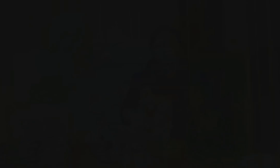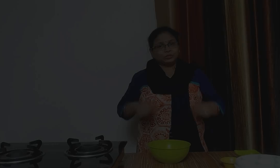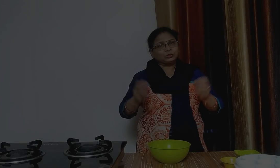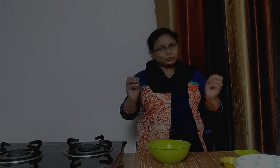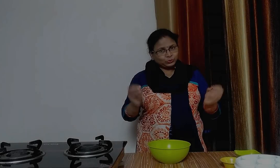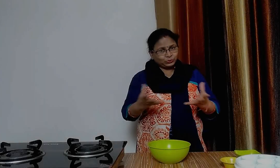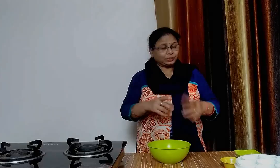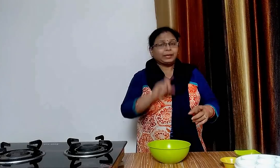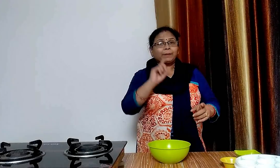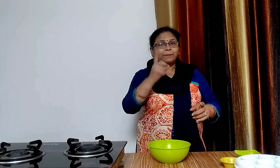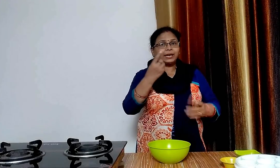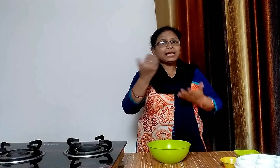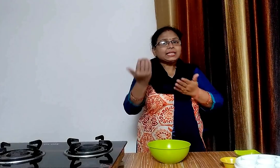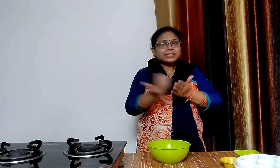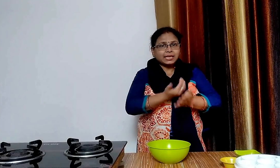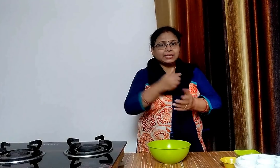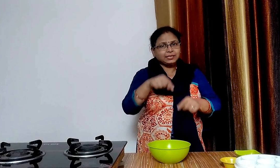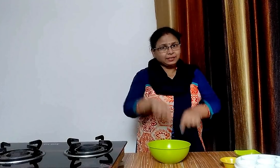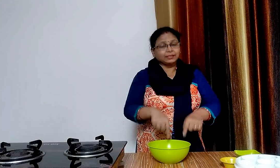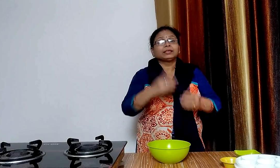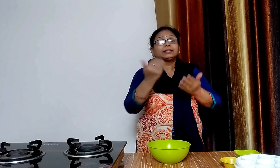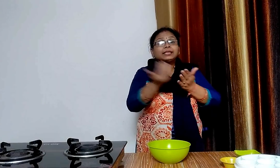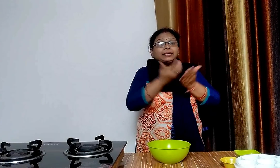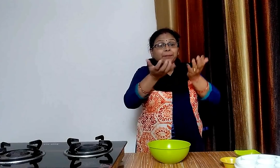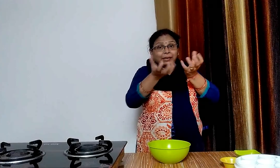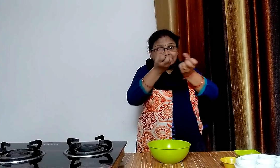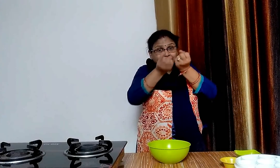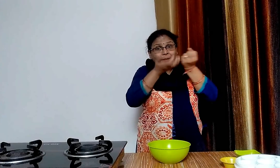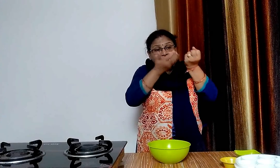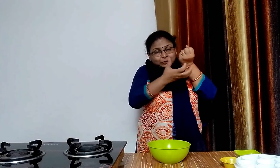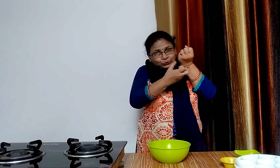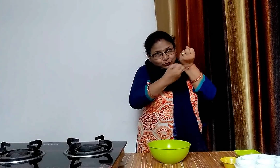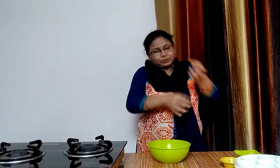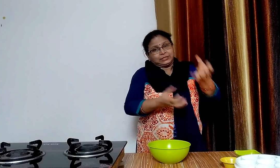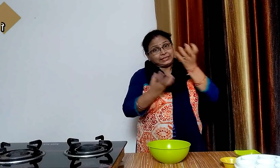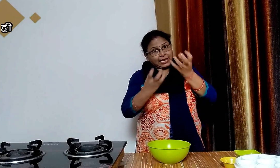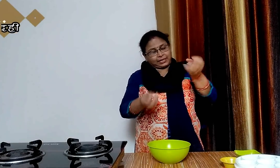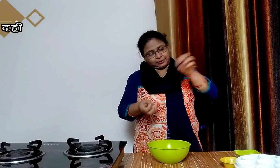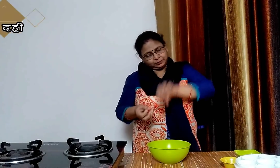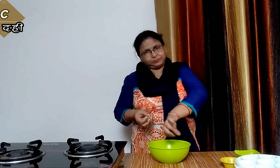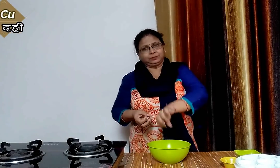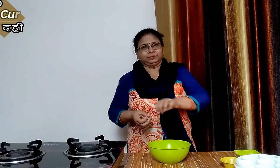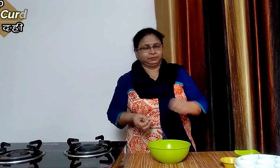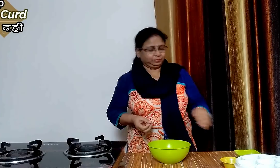आईए बनाना शुरू करते हैं सबसे पहले एक बड़े बाउल में दो चमच पानी निकलाओ अधा ही